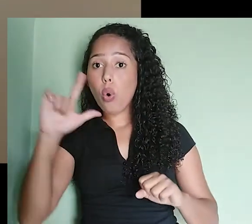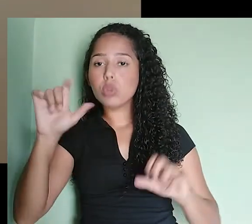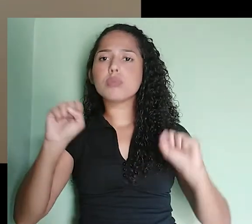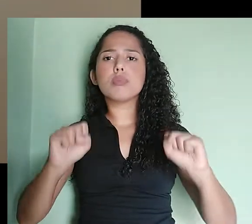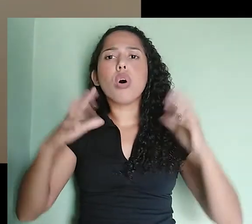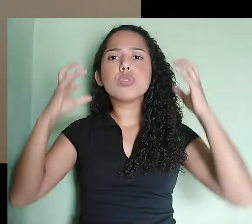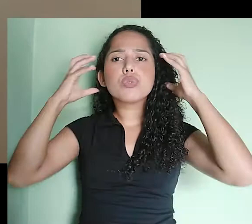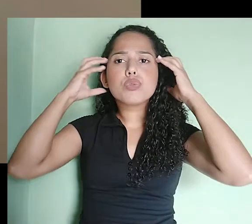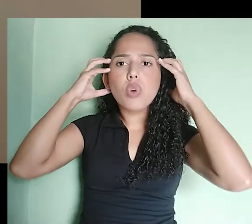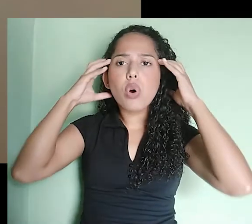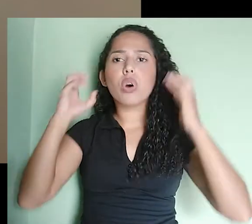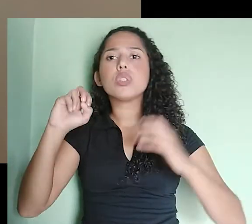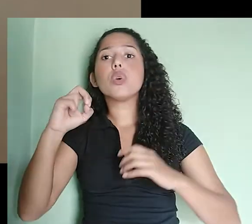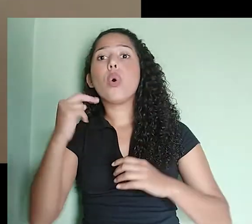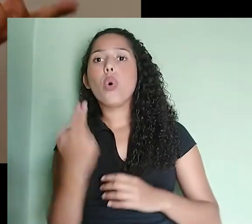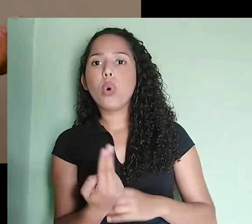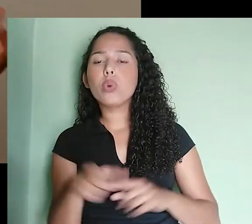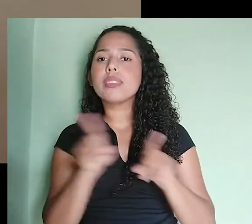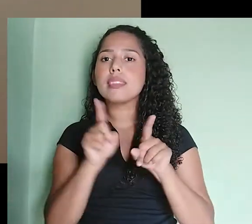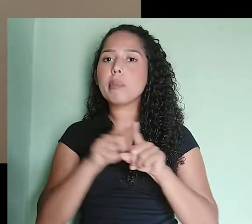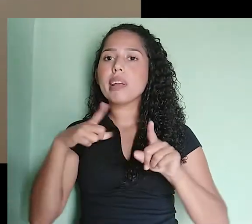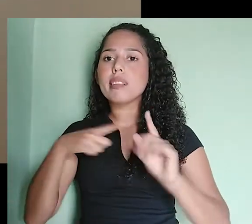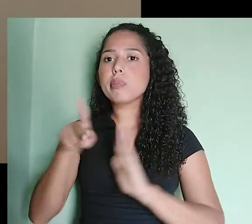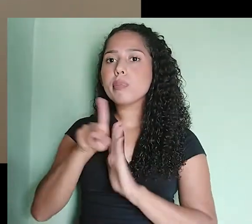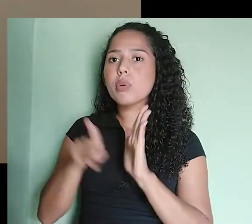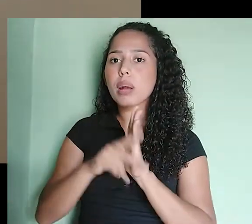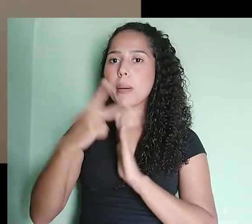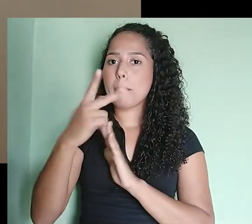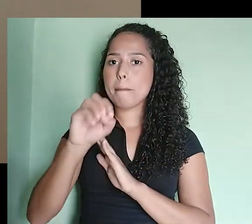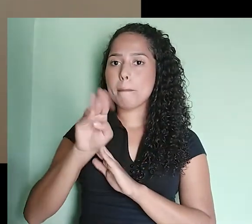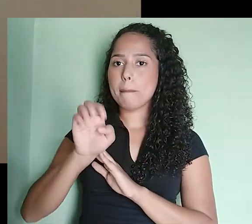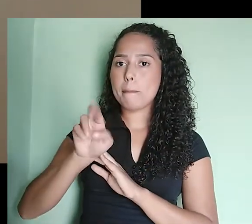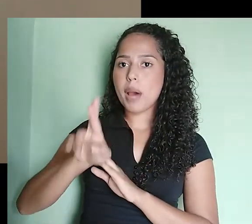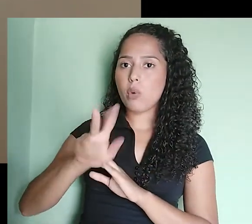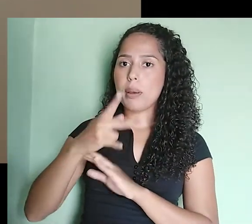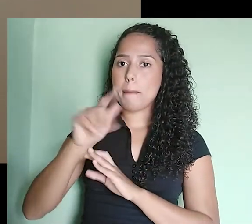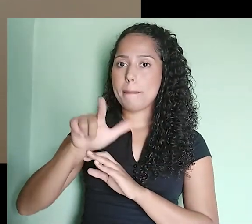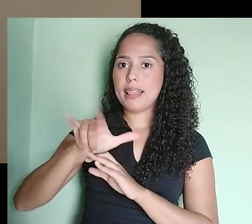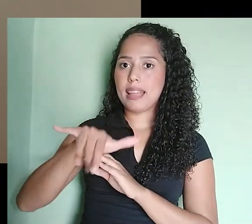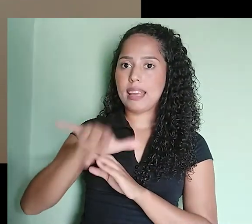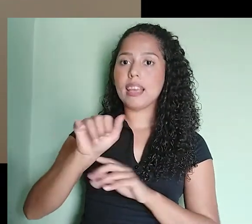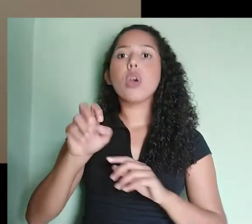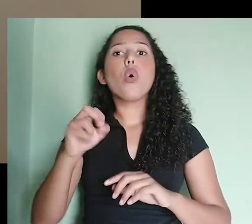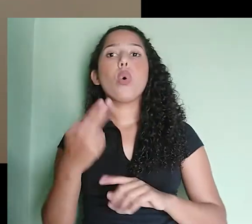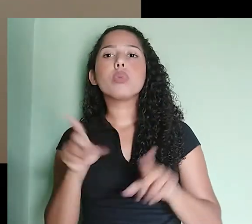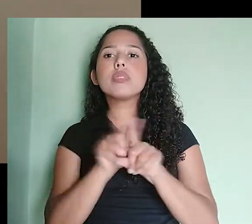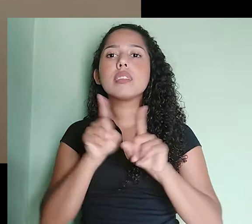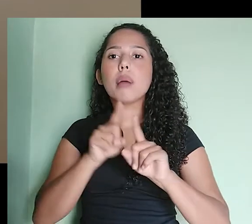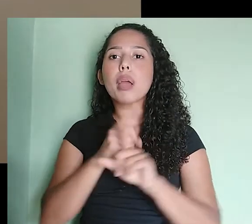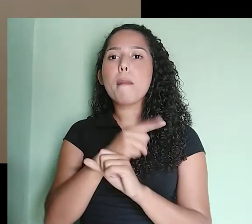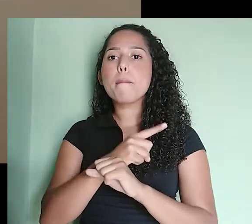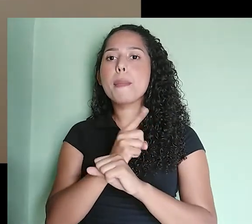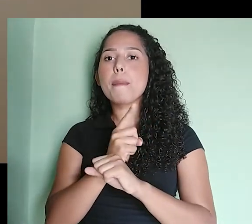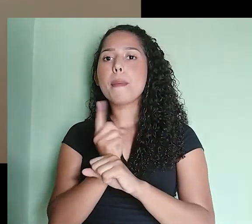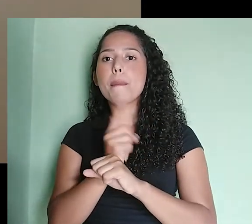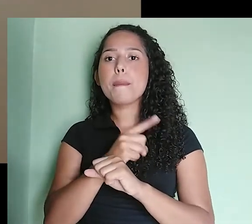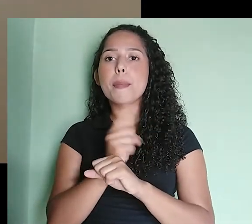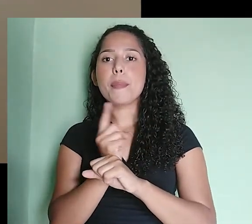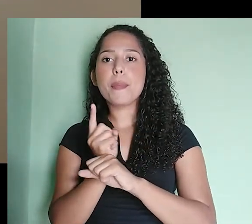colocar no sinal e no PowerPoint Play, que a vai ver daqui a pouco. A gente pode colocar o metrônomo e outras coisas mais. E aqui nessa